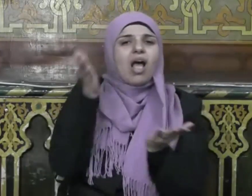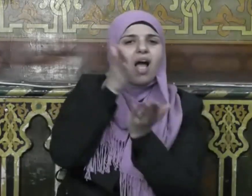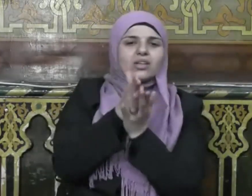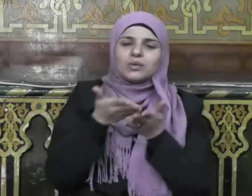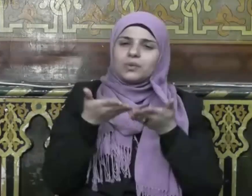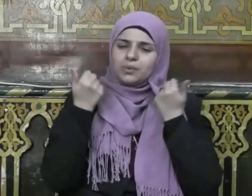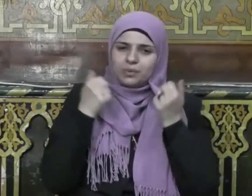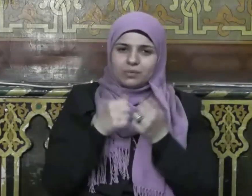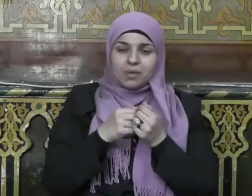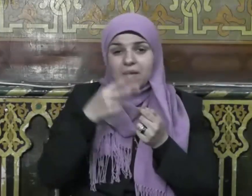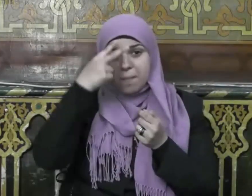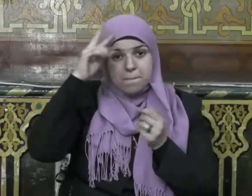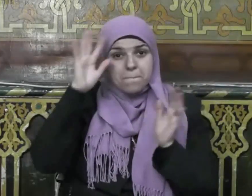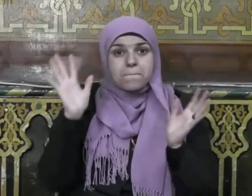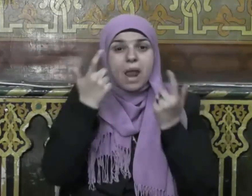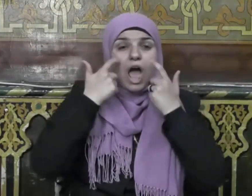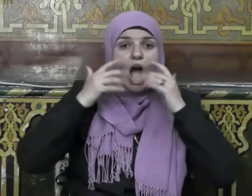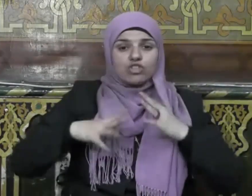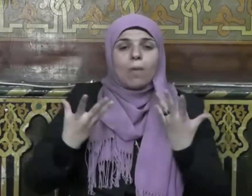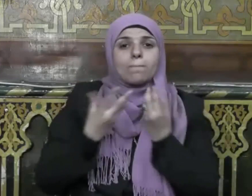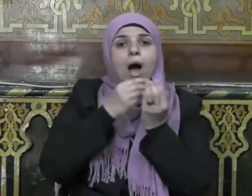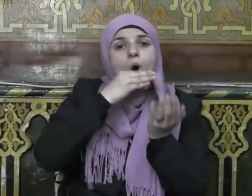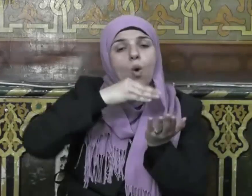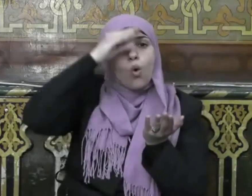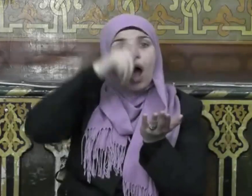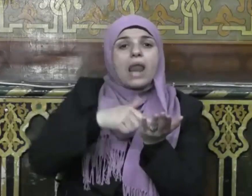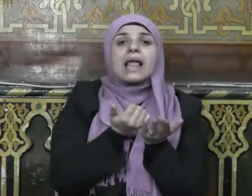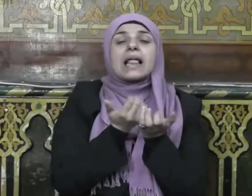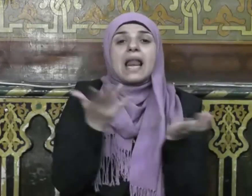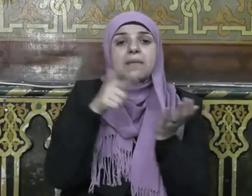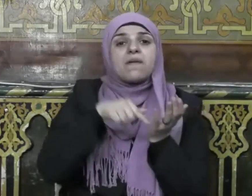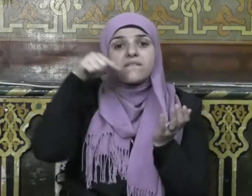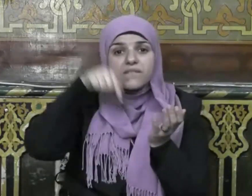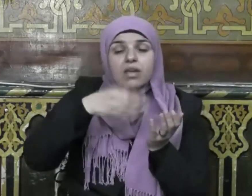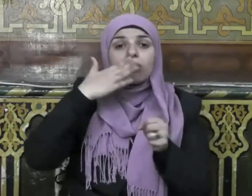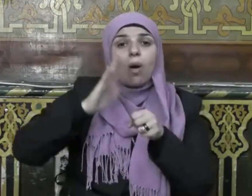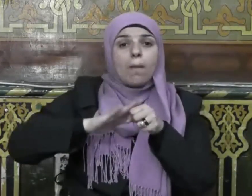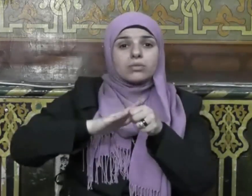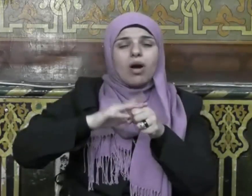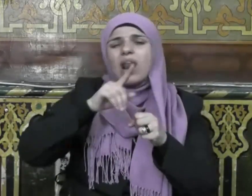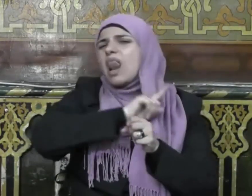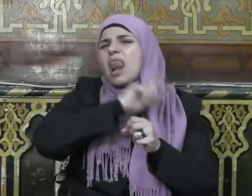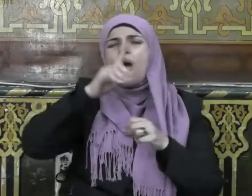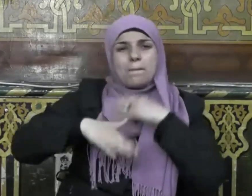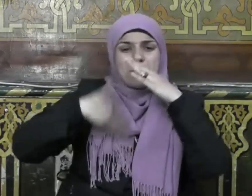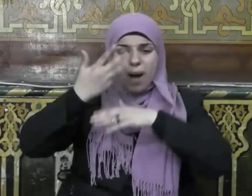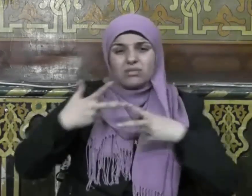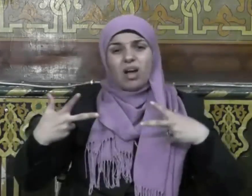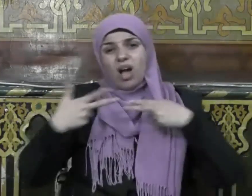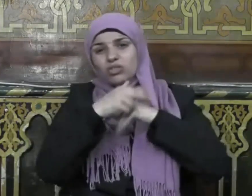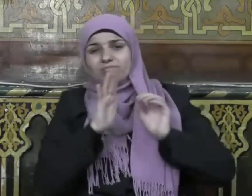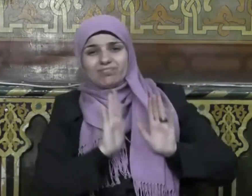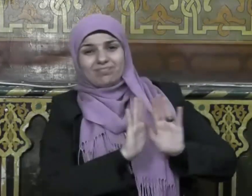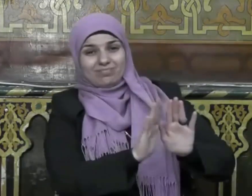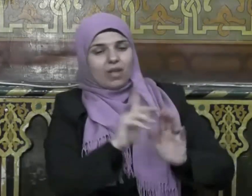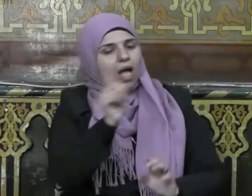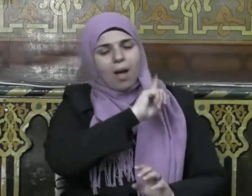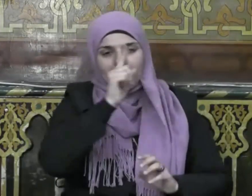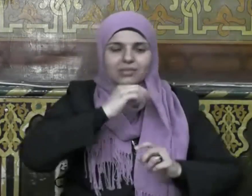فمن عاش مع القرآن الكريم في رمضان لا يمكن أن يهجره بعد رمضان